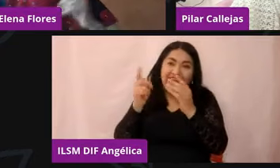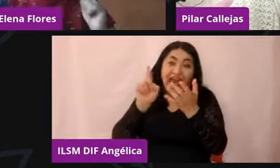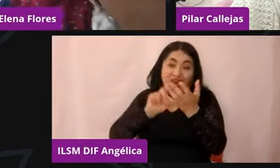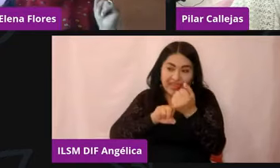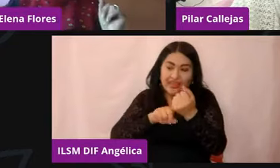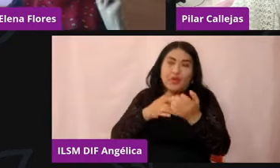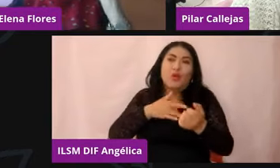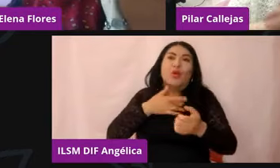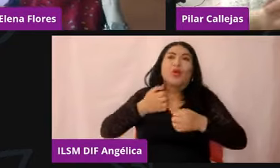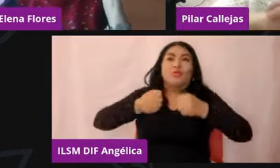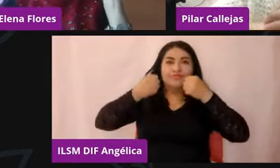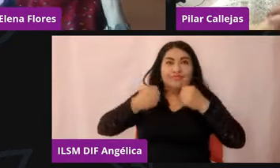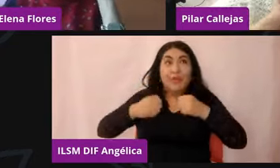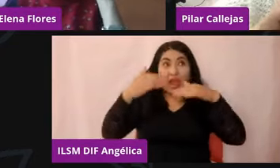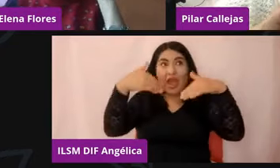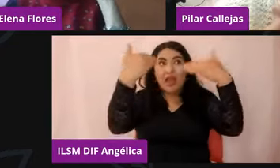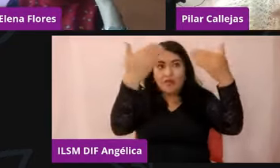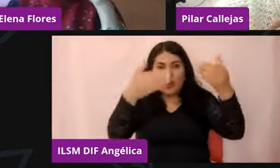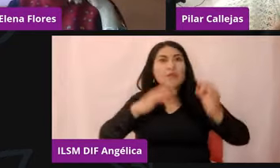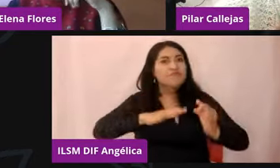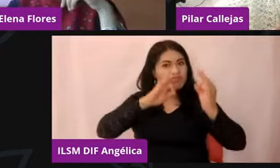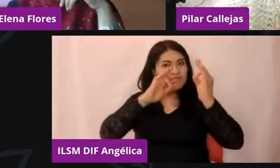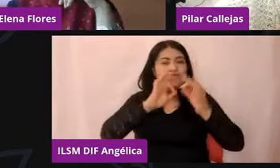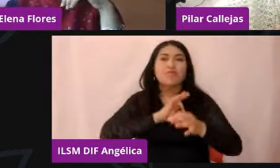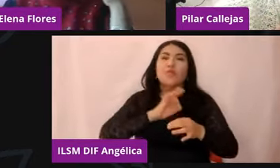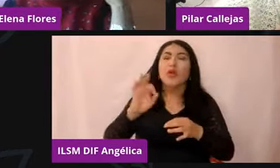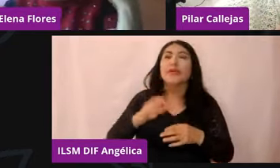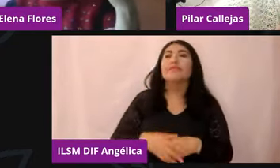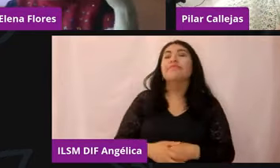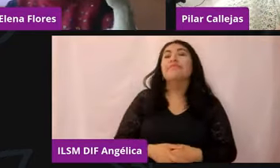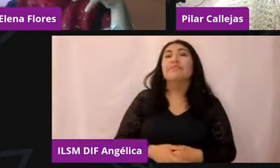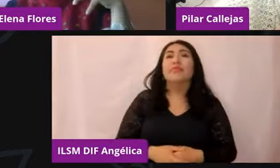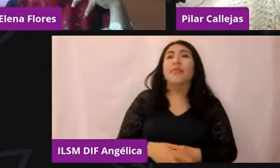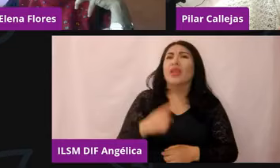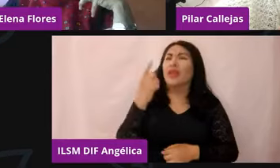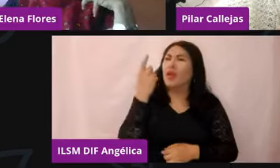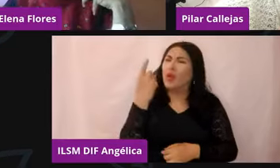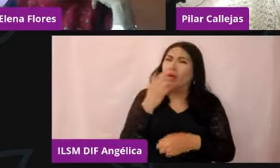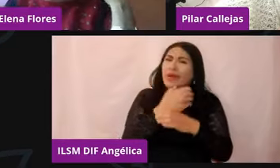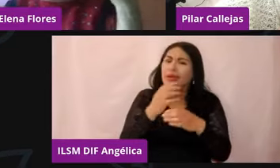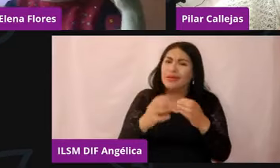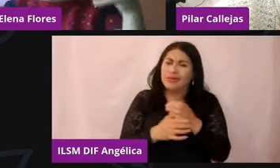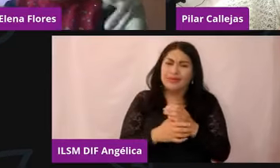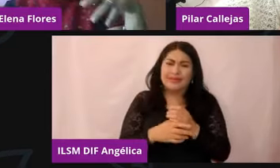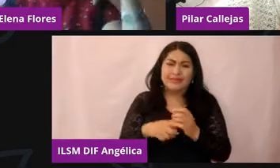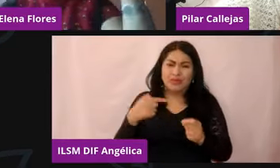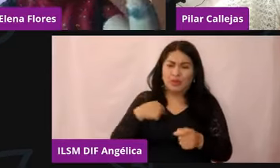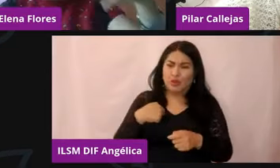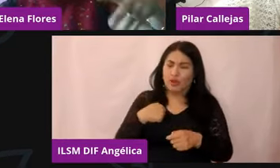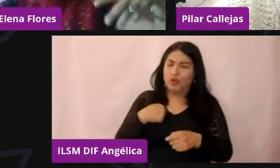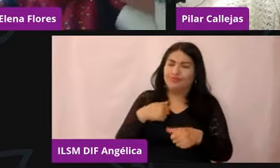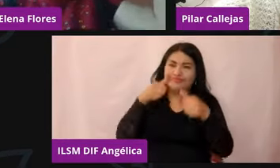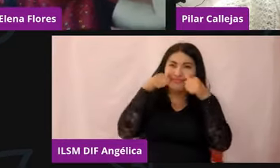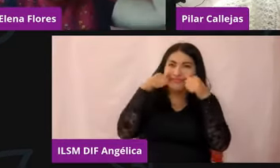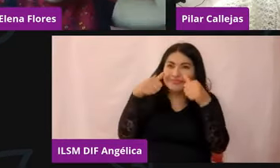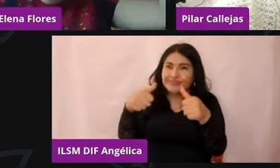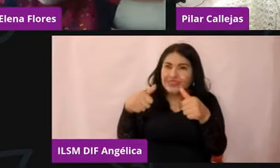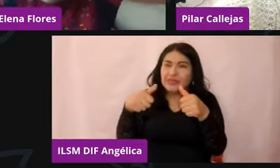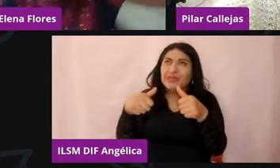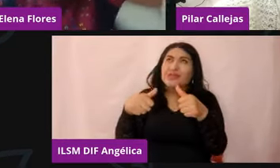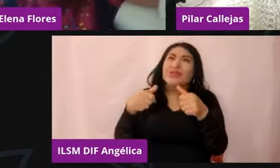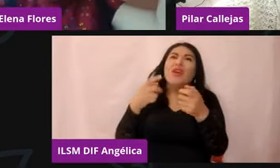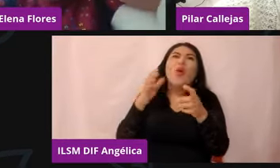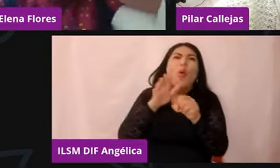Uno de los temas que a mí me llaman mucho la atención, doctora, es la incertidumbre, o sea, es conocido por la pedagogía y toda la